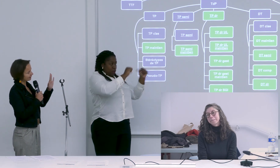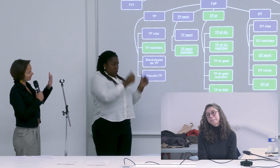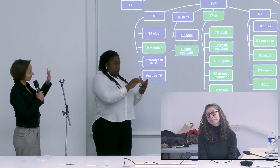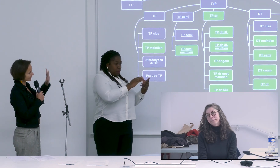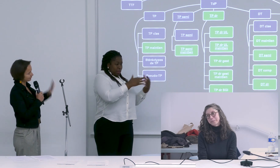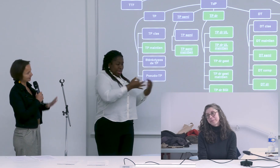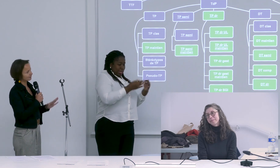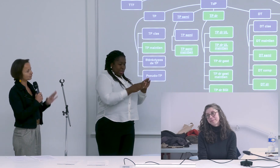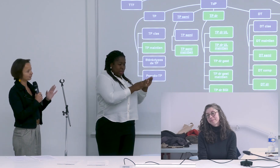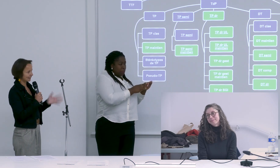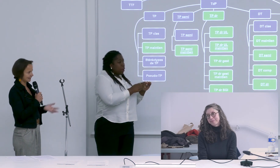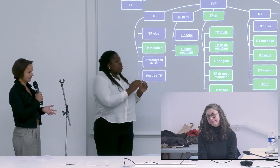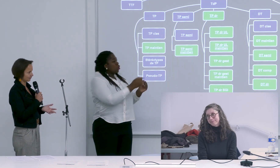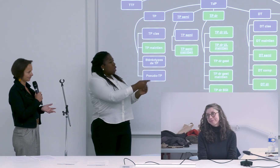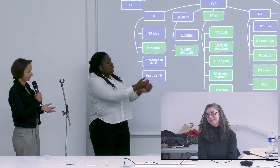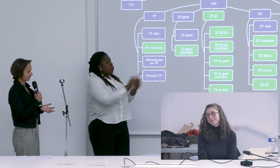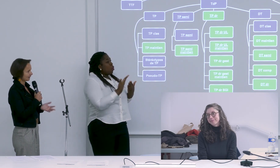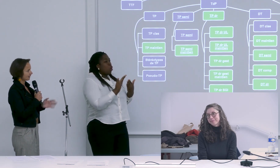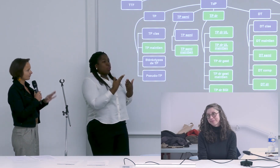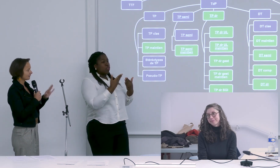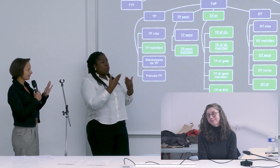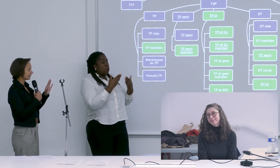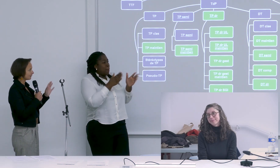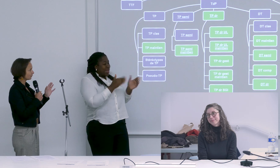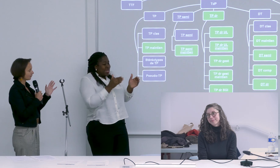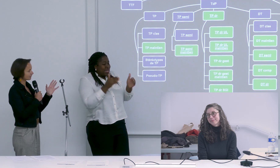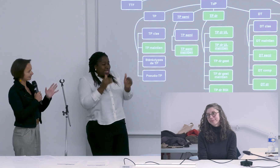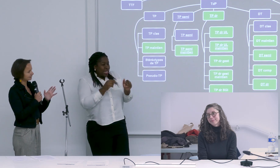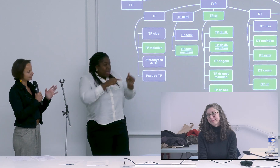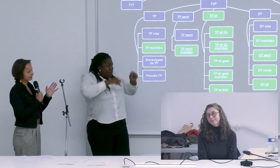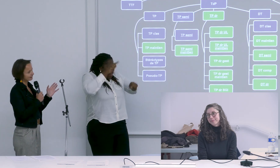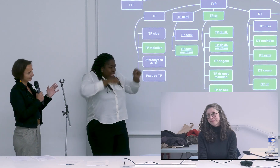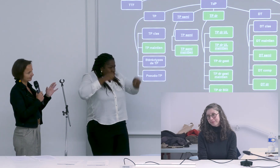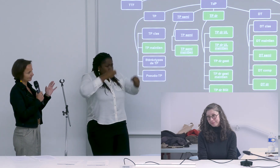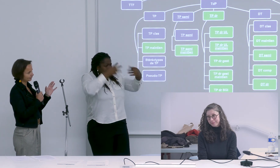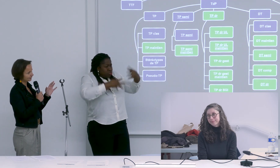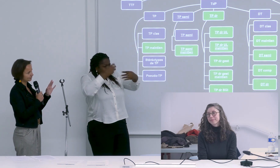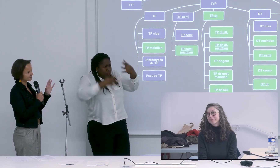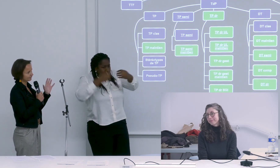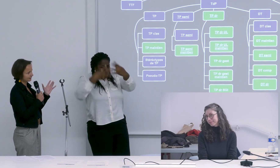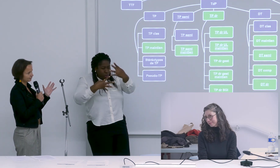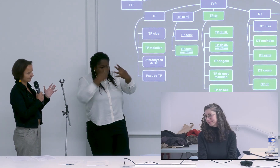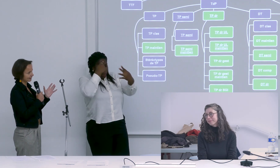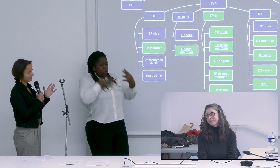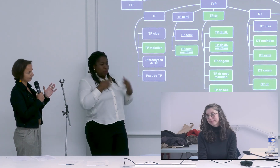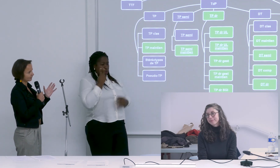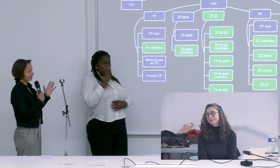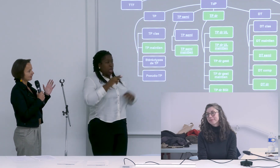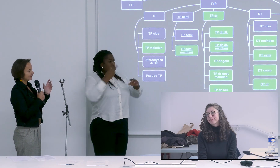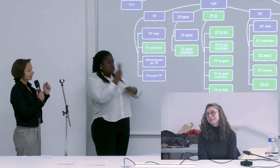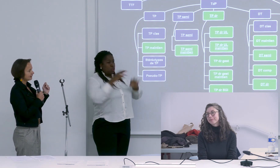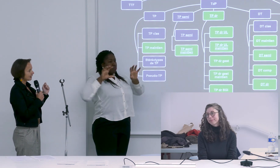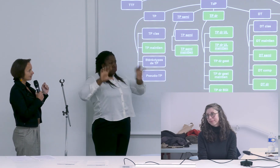série une classification de variations et je dirais qu'il y a deux grandes catégories en fait de ces deux variations